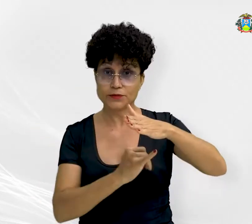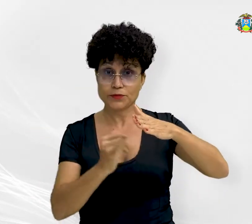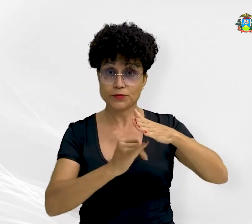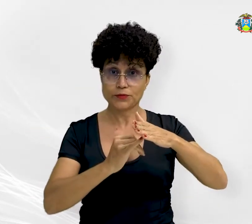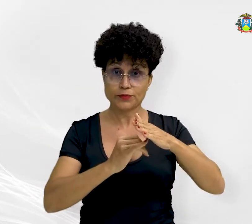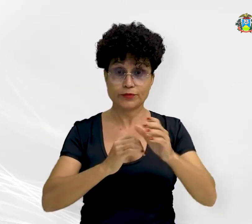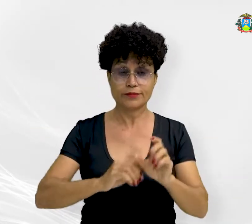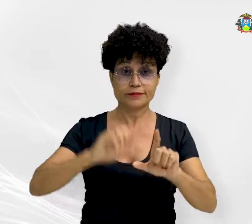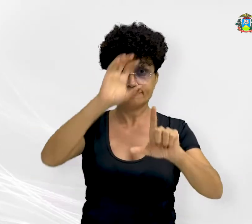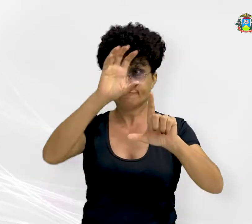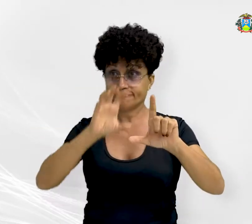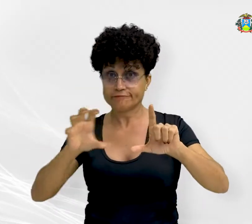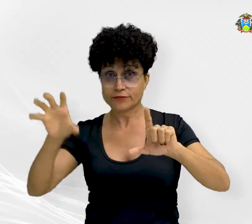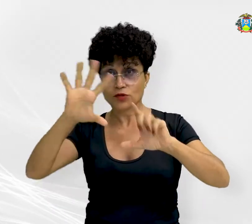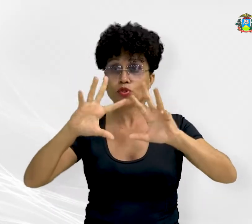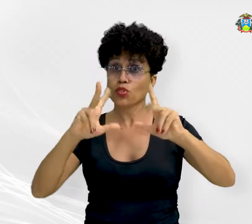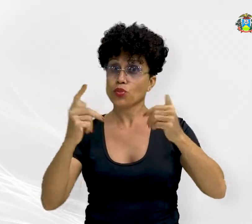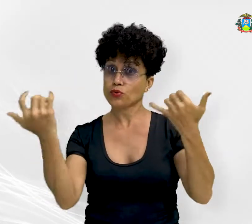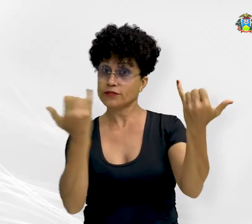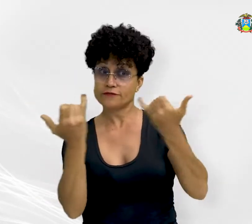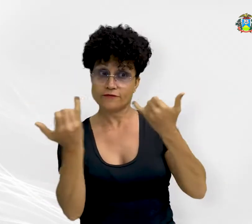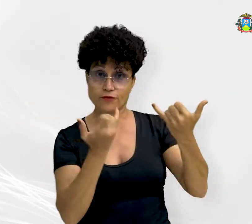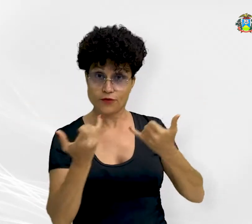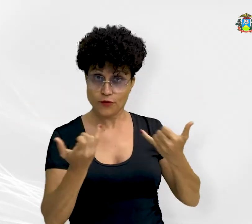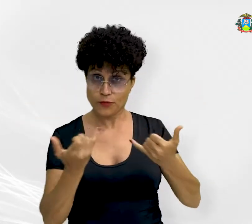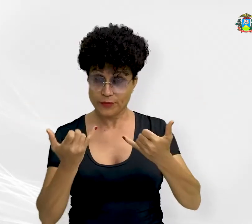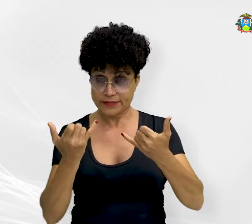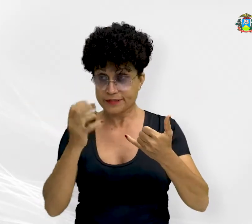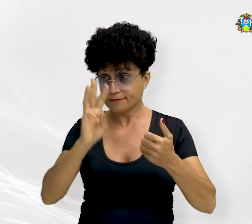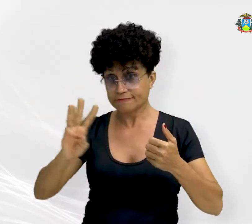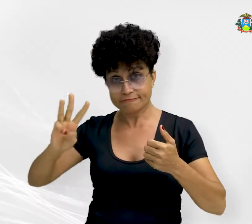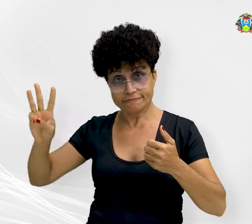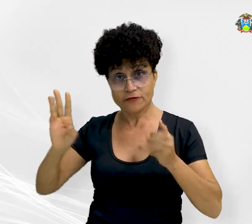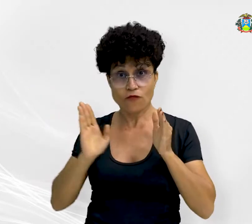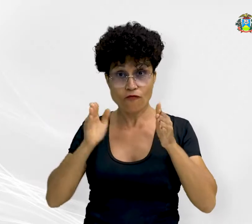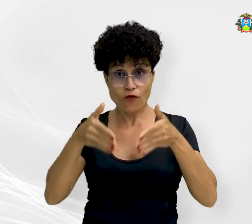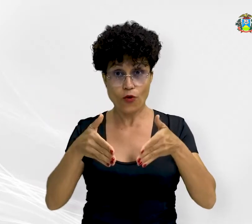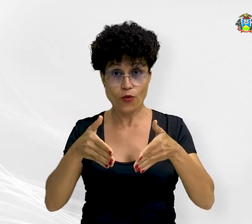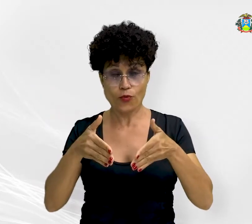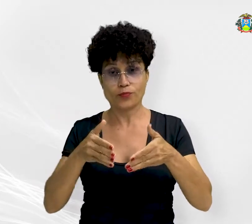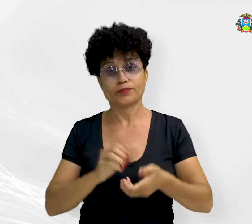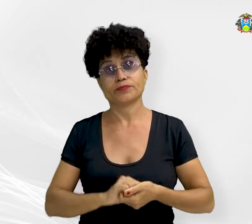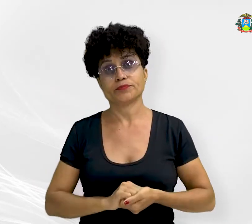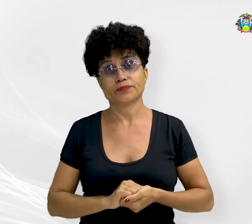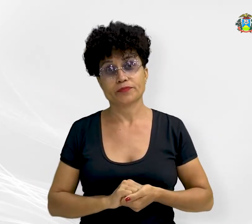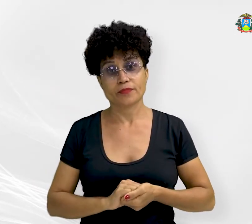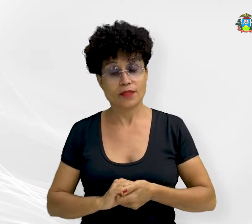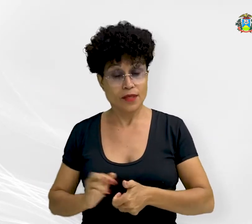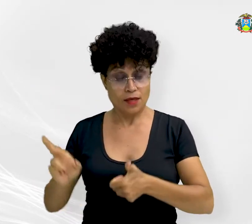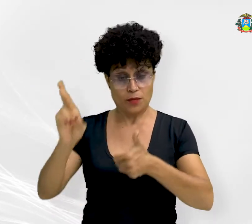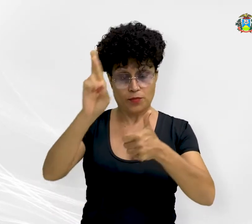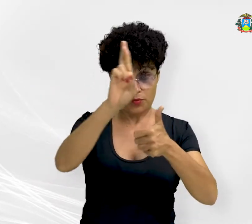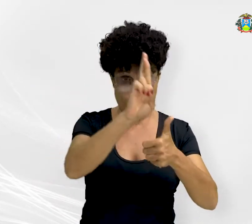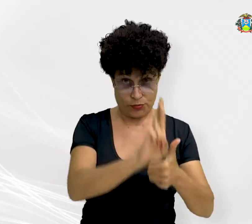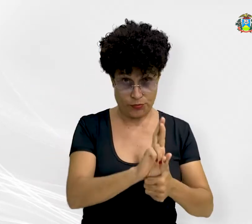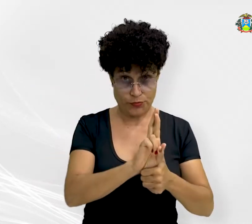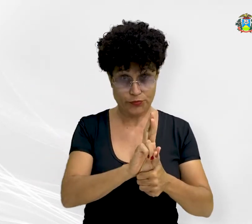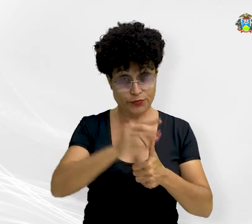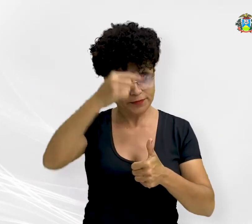painel com todas as informações no portal Foco, ressaltou a coordenadora. O Procurador-Geral de Justiça, José Antônio